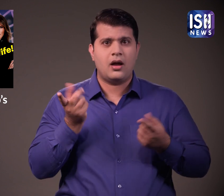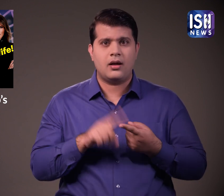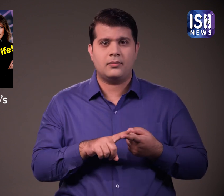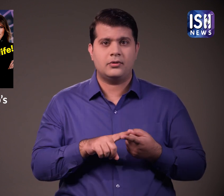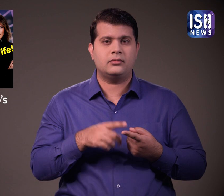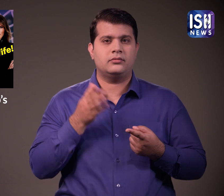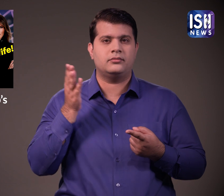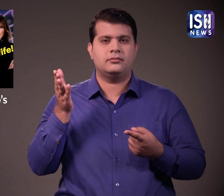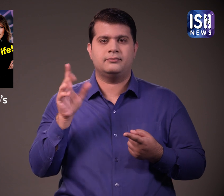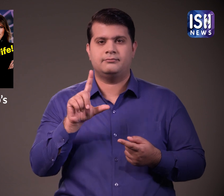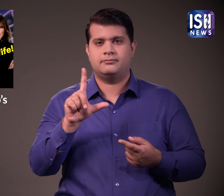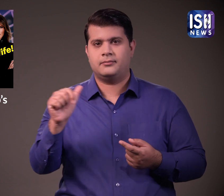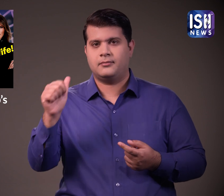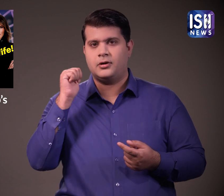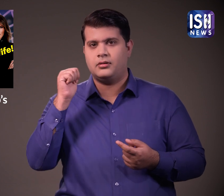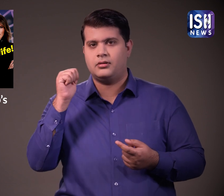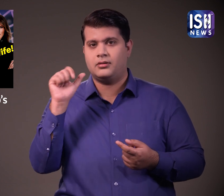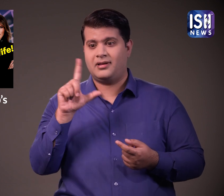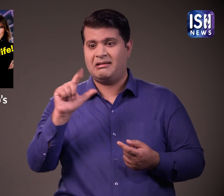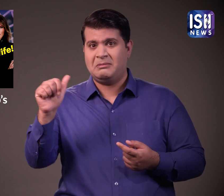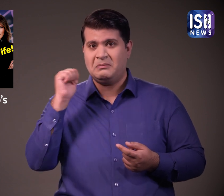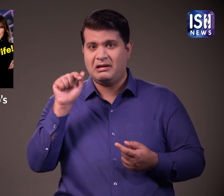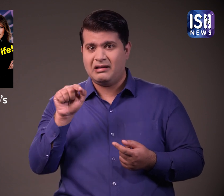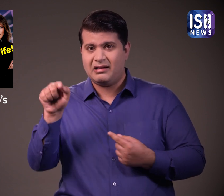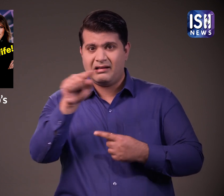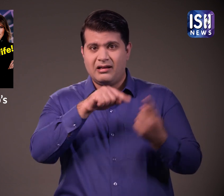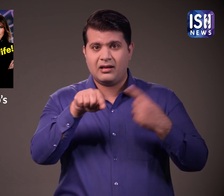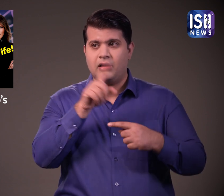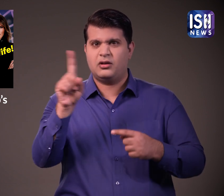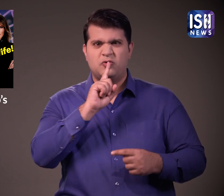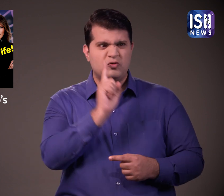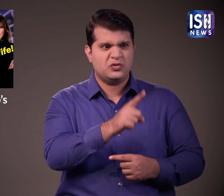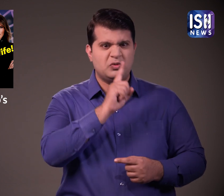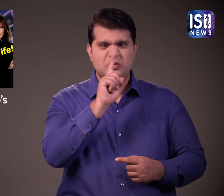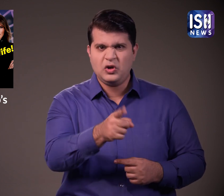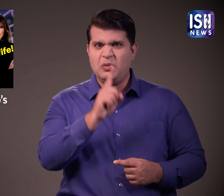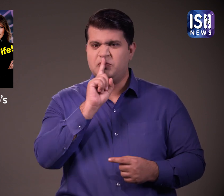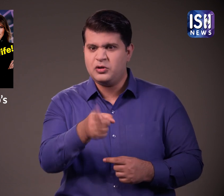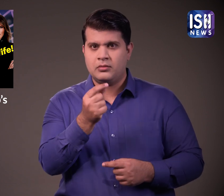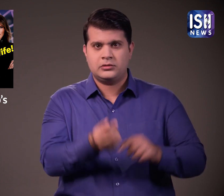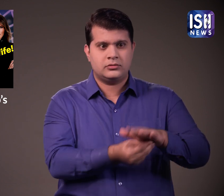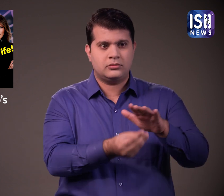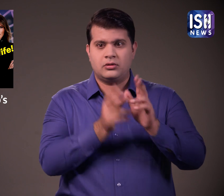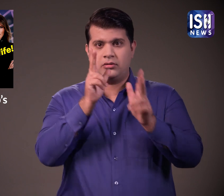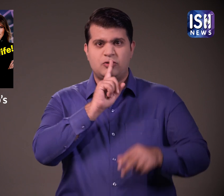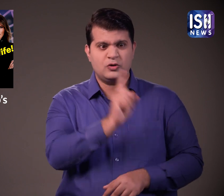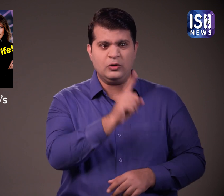अफेर था उन्हें चुप कराने की उनकी कोशिश अब खुल कर सामने आ गई है